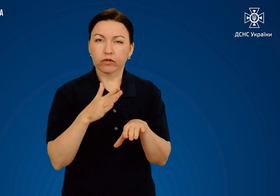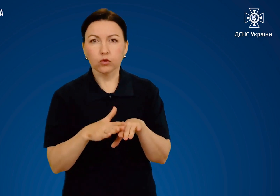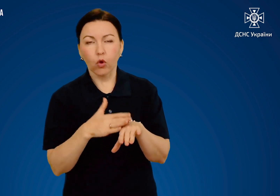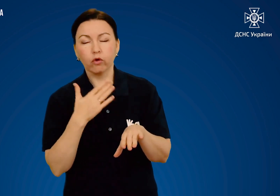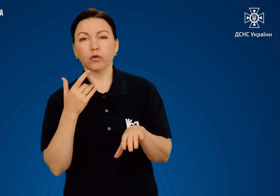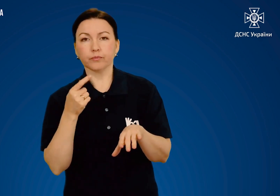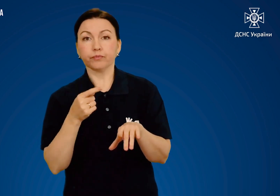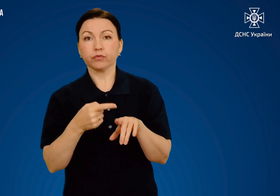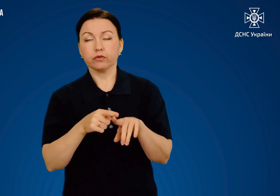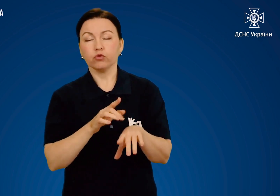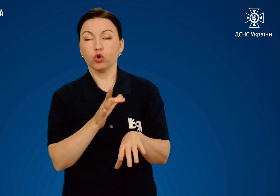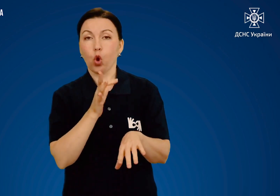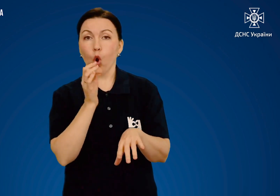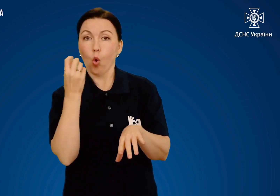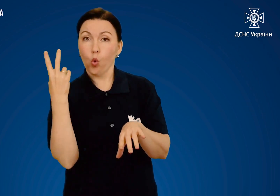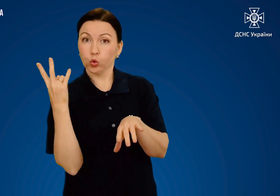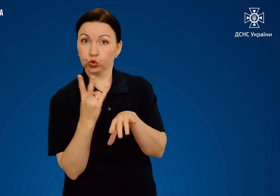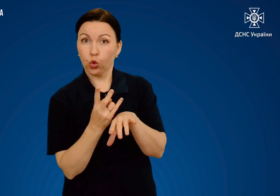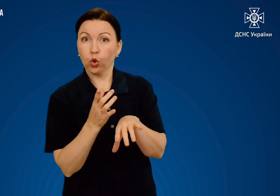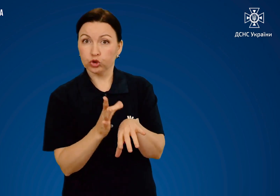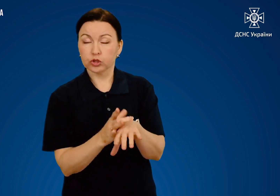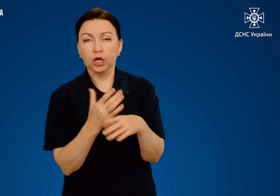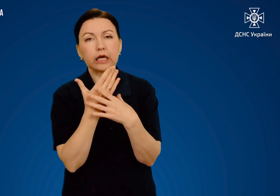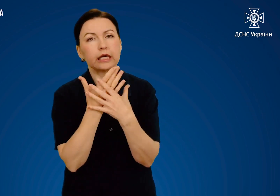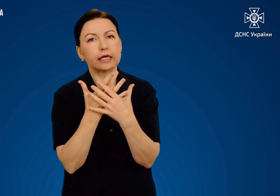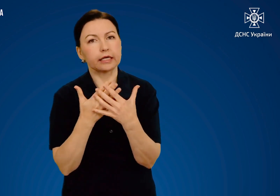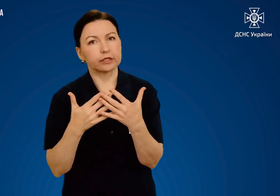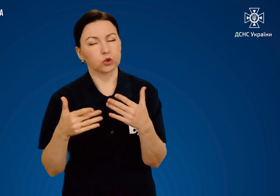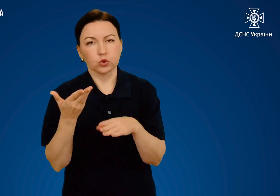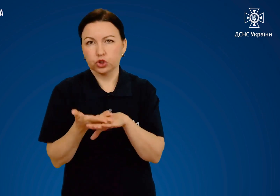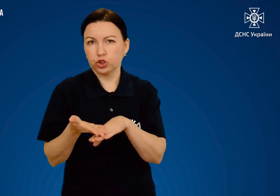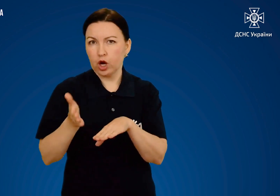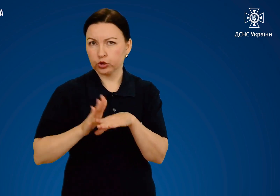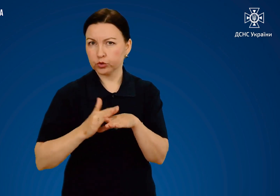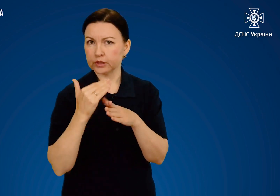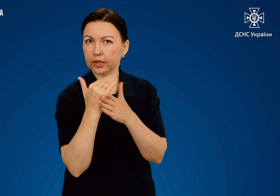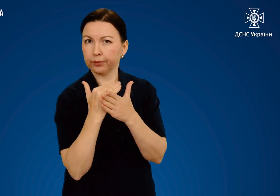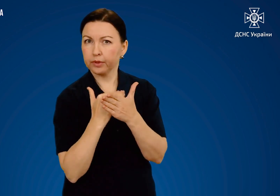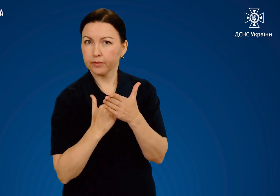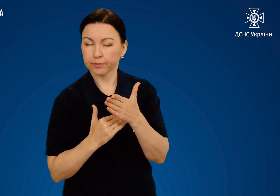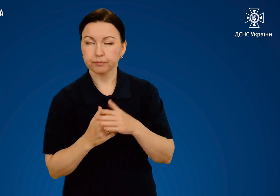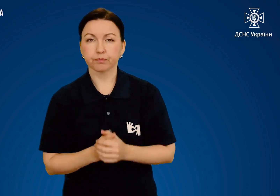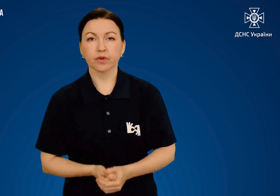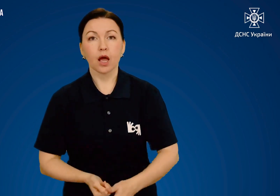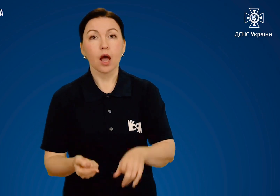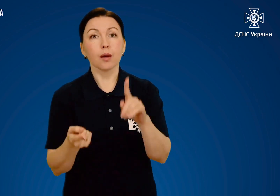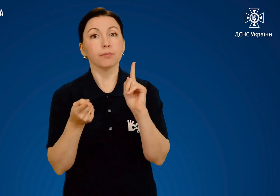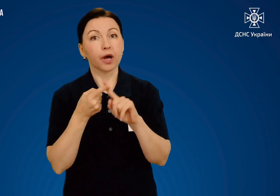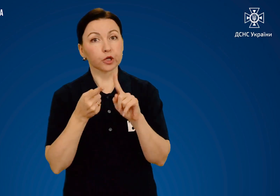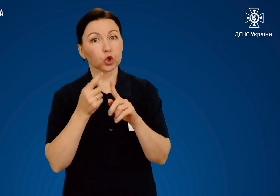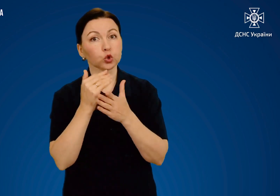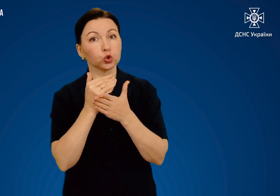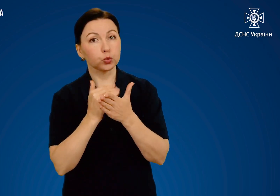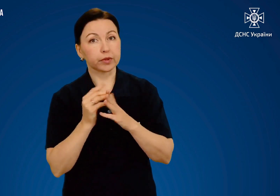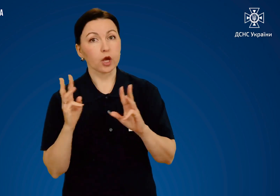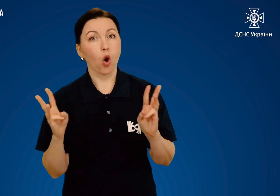ділянкою тіла ушкодження можуть бути різної тяжкості. Опіки першого